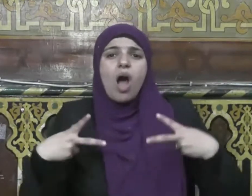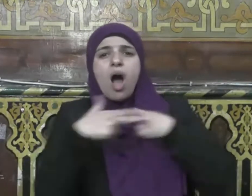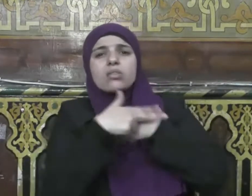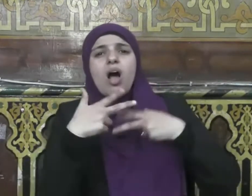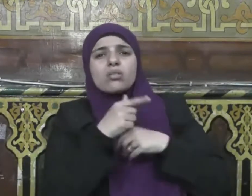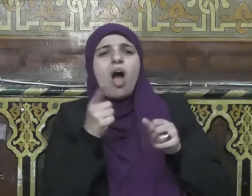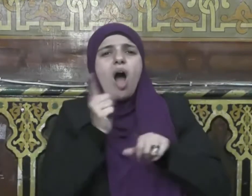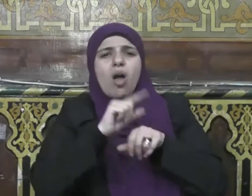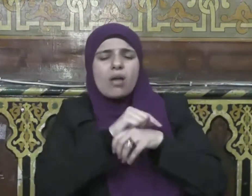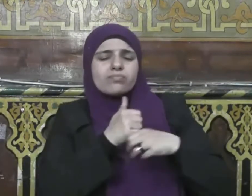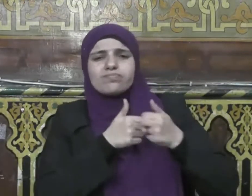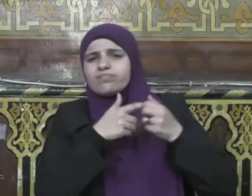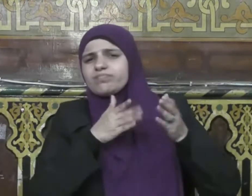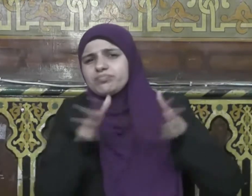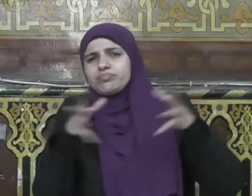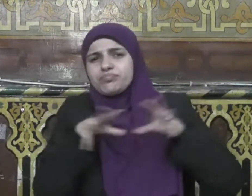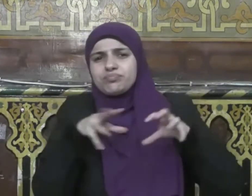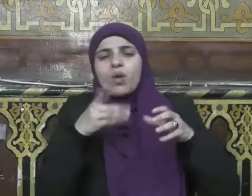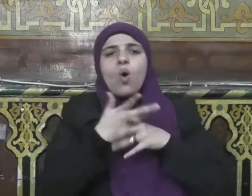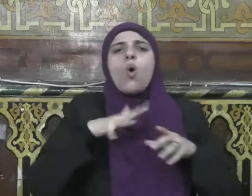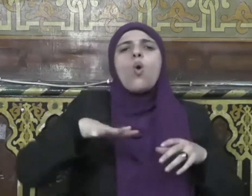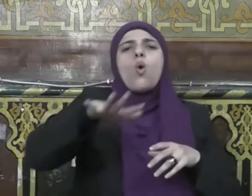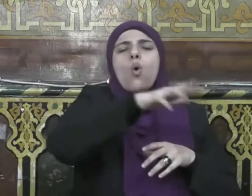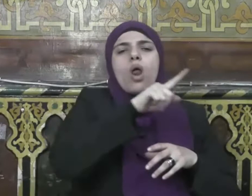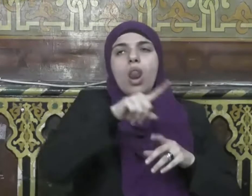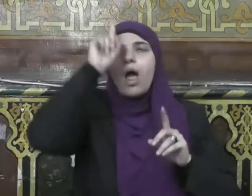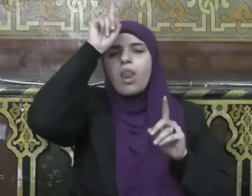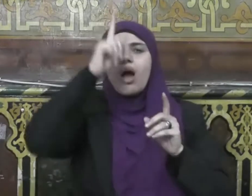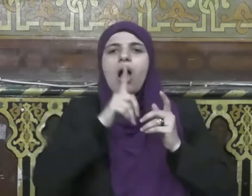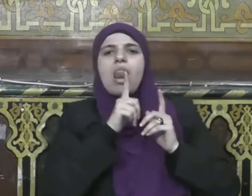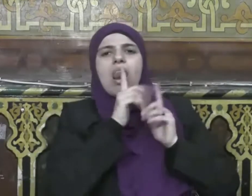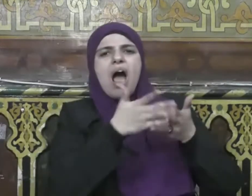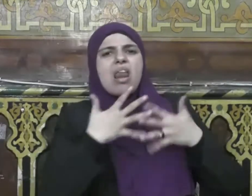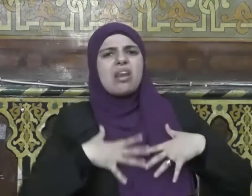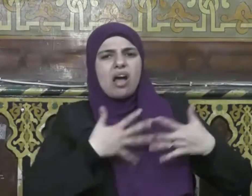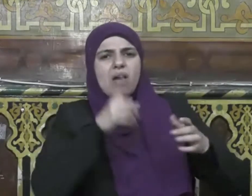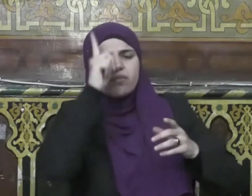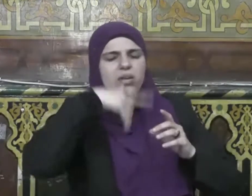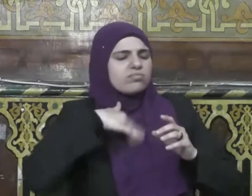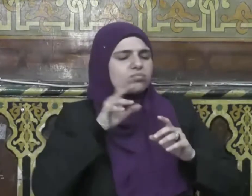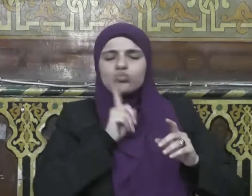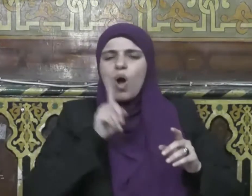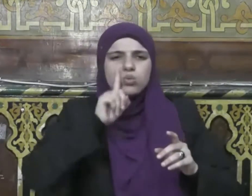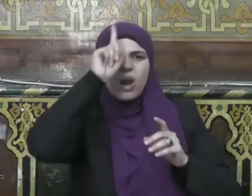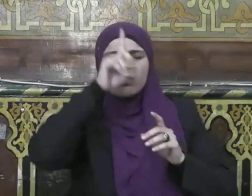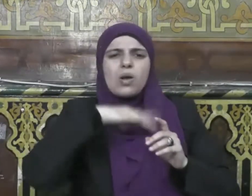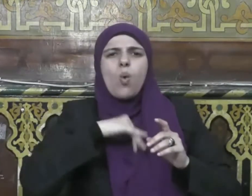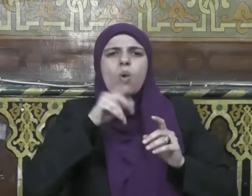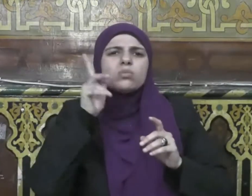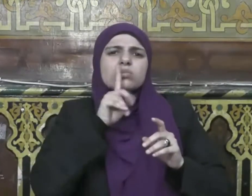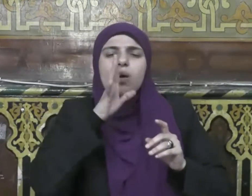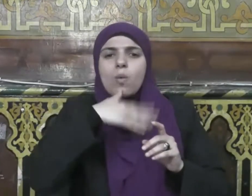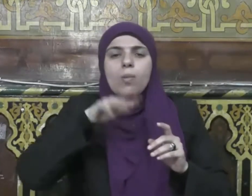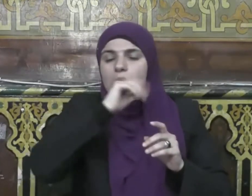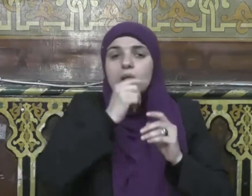فاصمهم وأعمى أبصارهم أفلا يتدبرون القرآن أم على قلوب